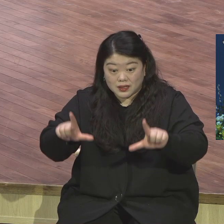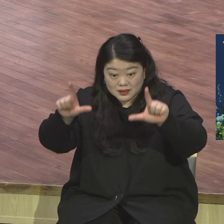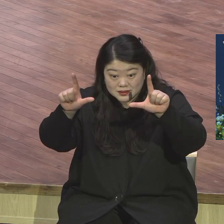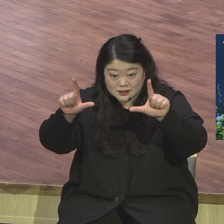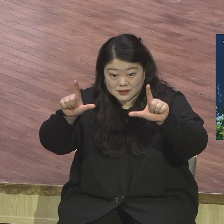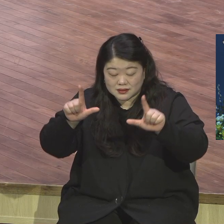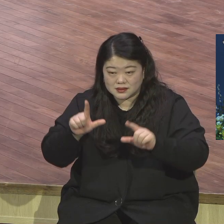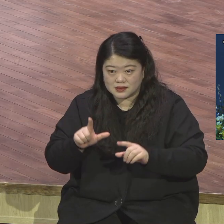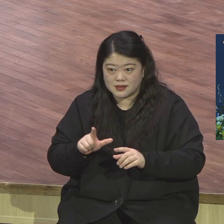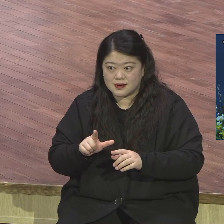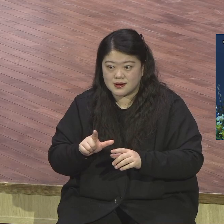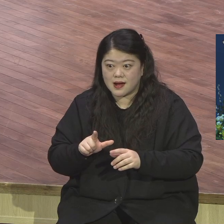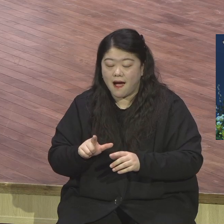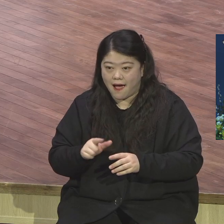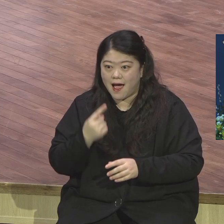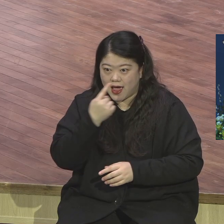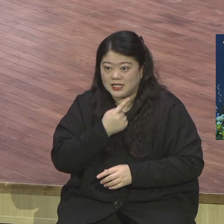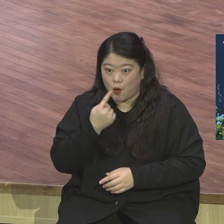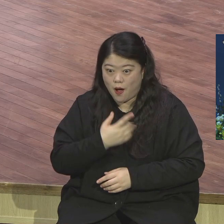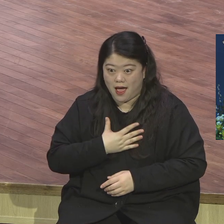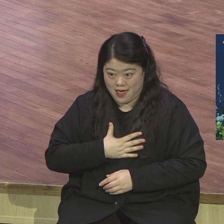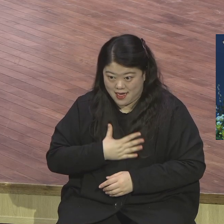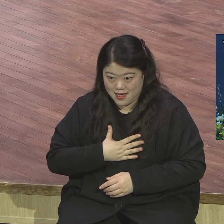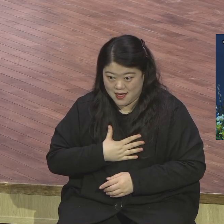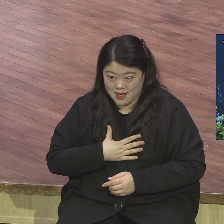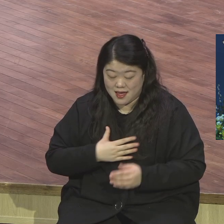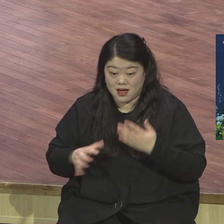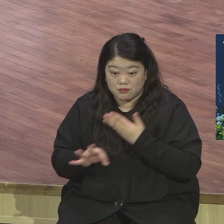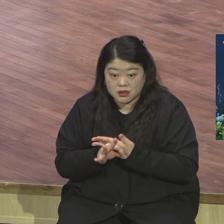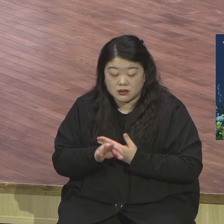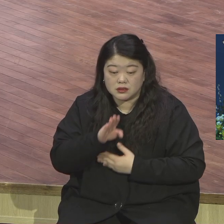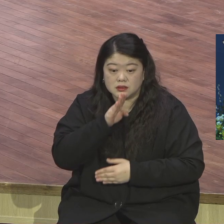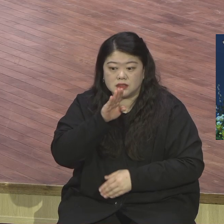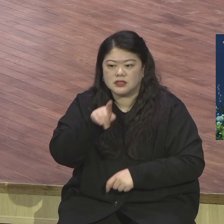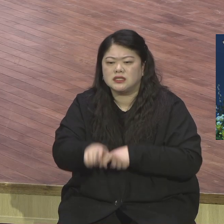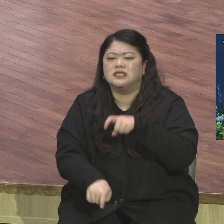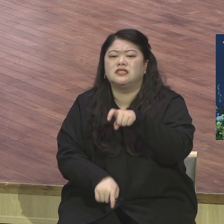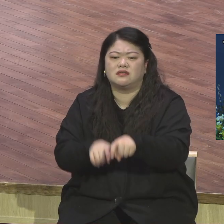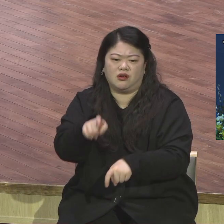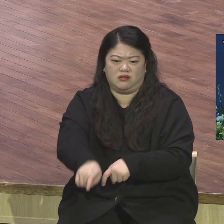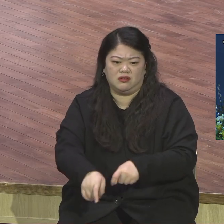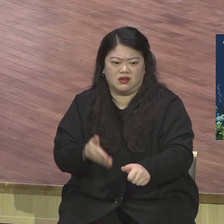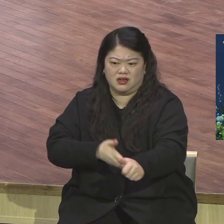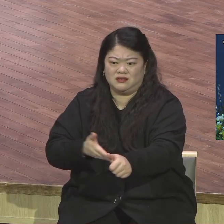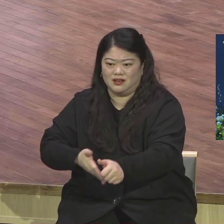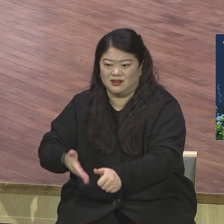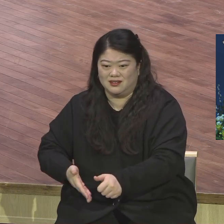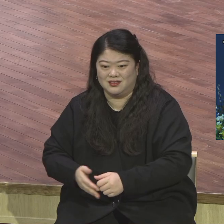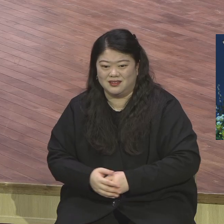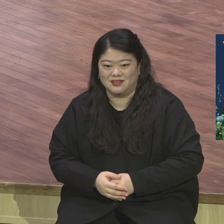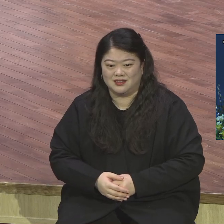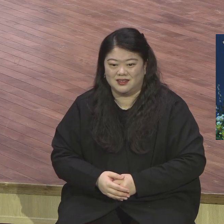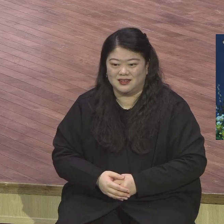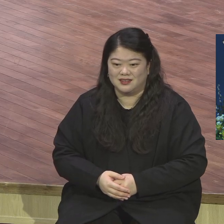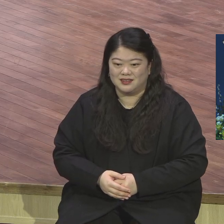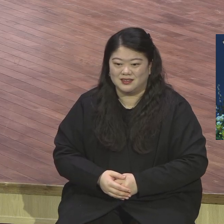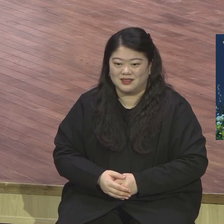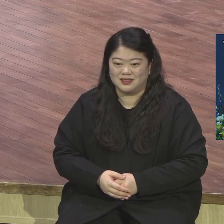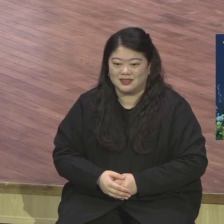있어야 됩니다. 실제적인 도전 특별히 대교구 전도운동을 구체적으로 펼쳐나갈 것입니다. 이 대교구